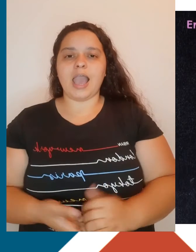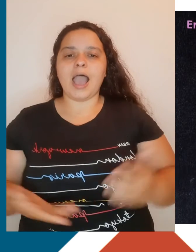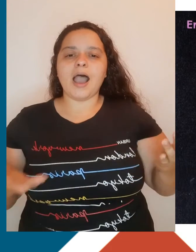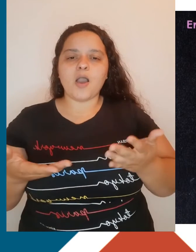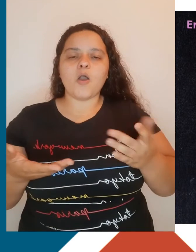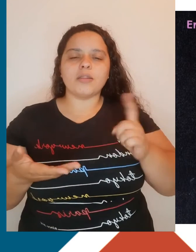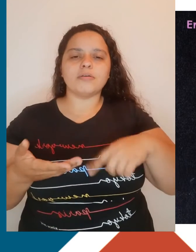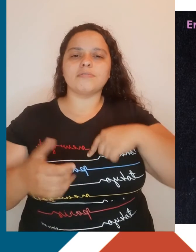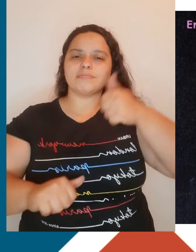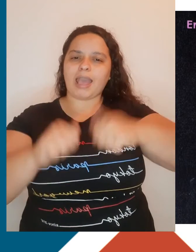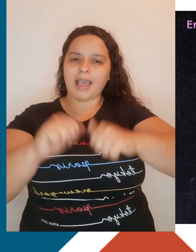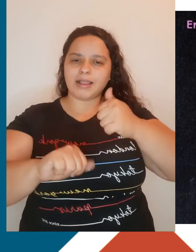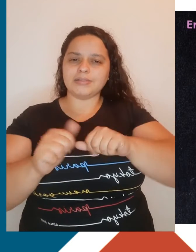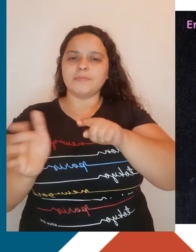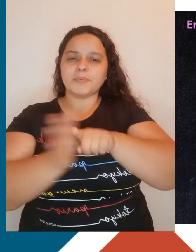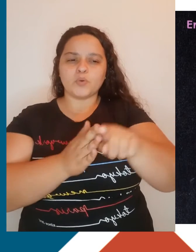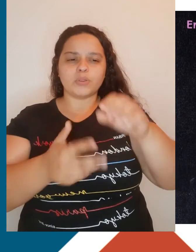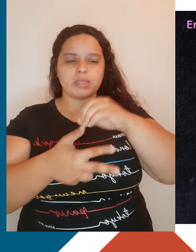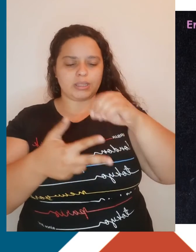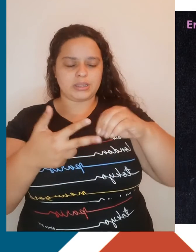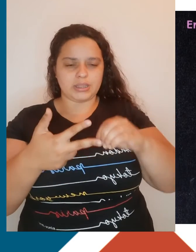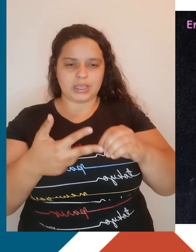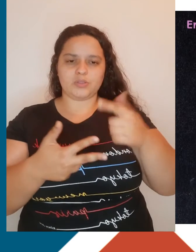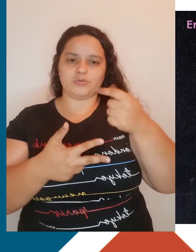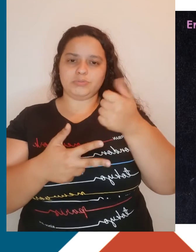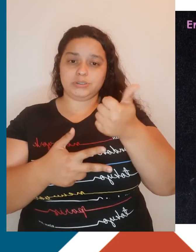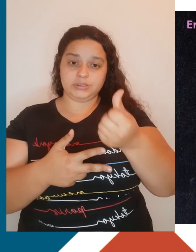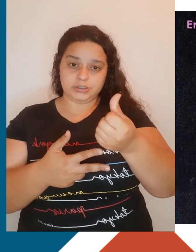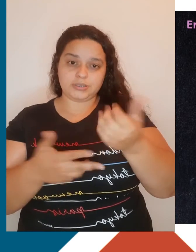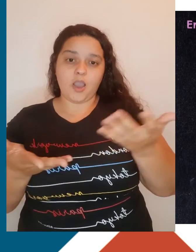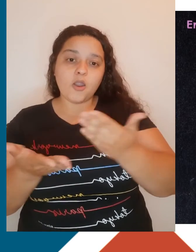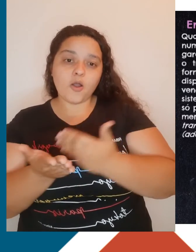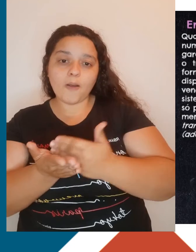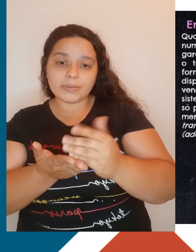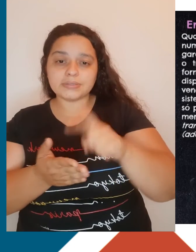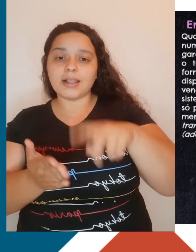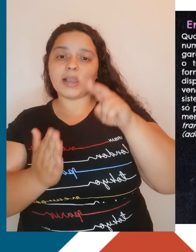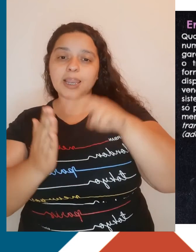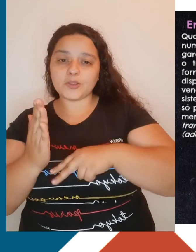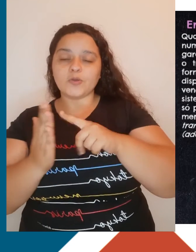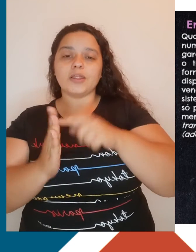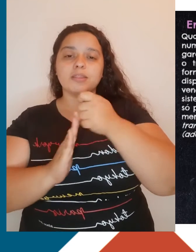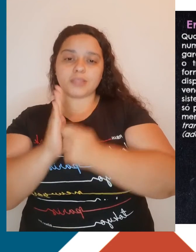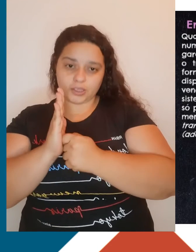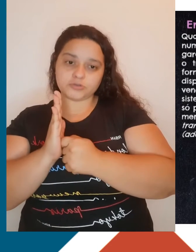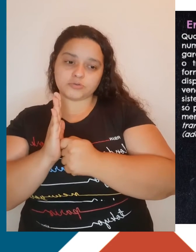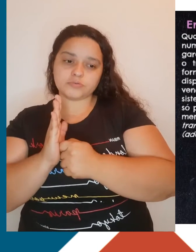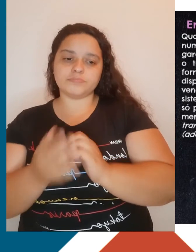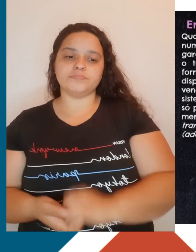análise de uma questão do Enem de 2016. Vamos começar pela leitura do texto da questão. Quanto